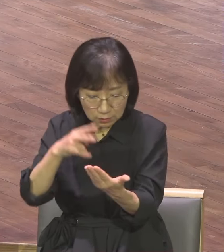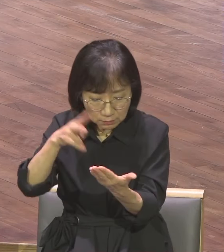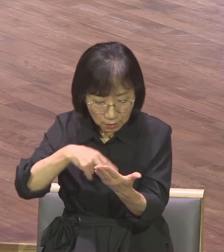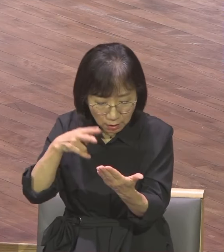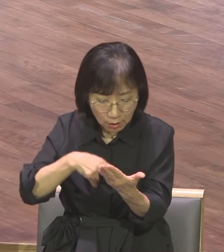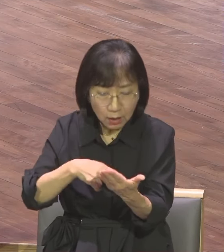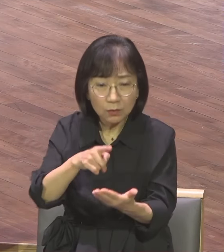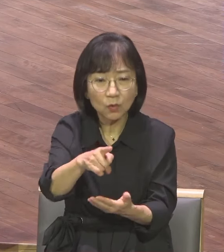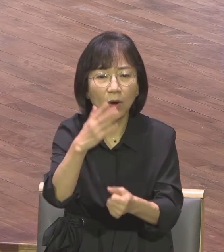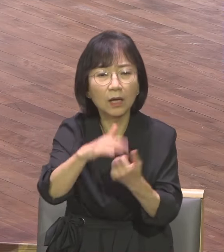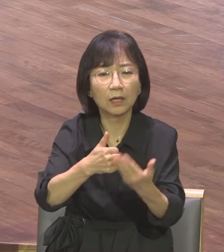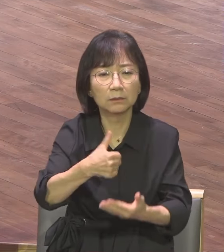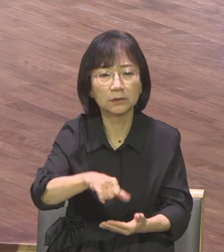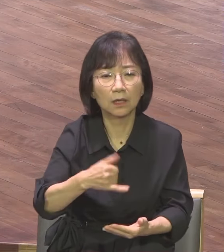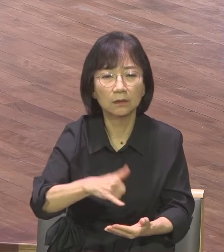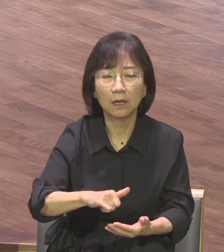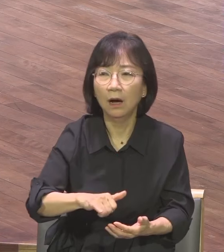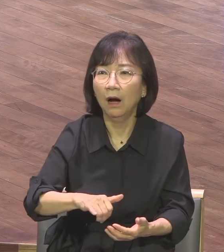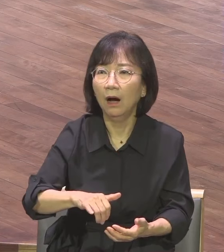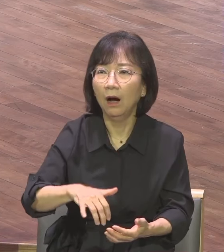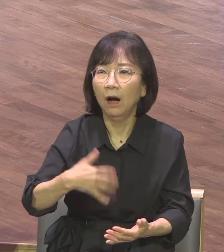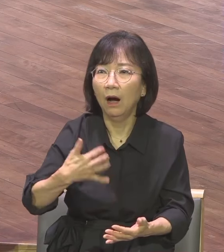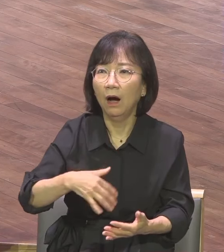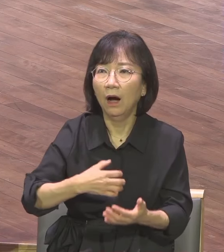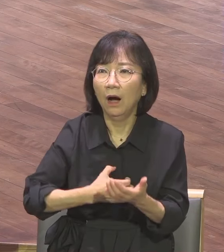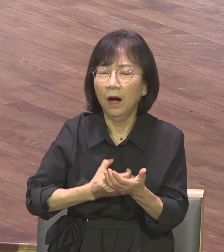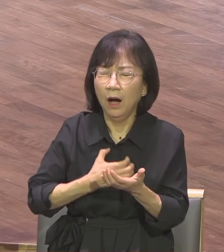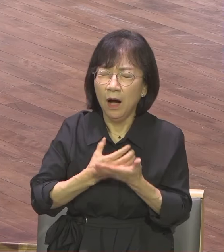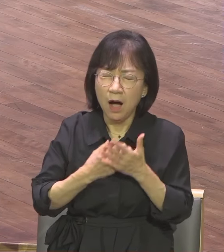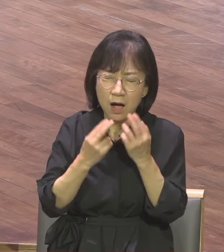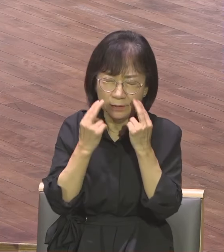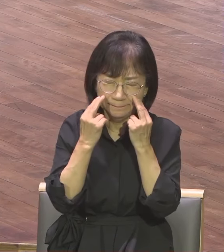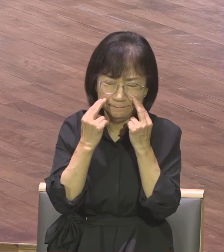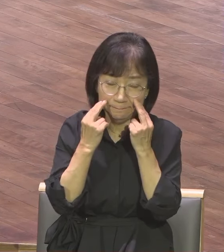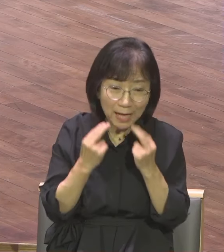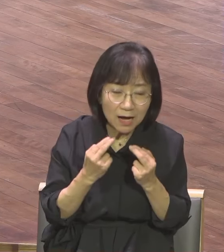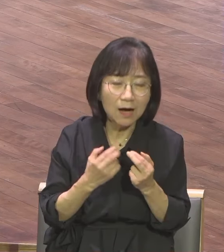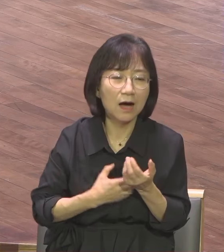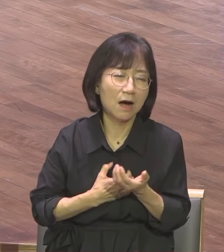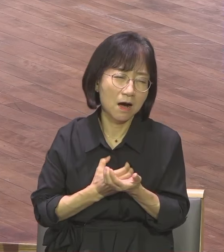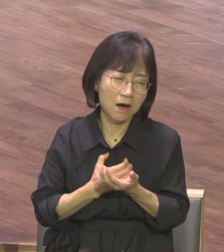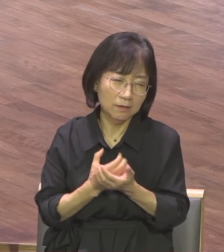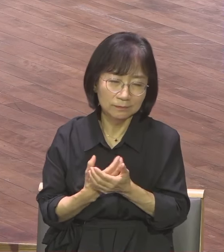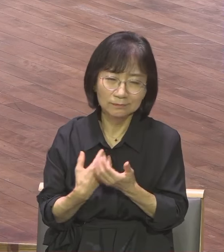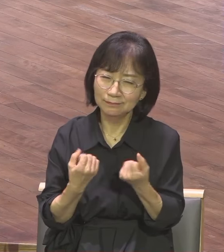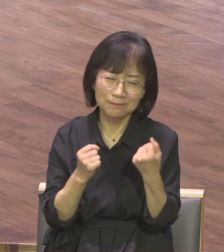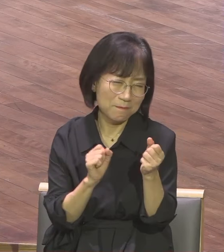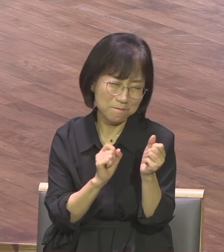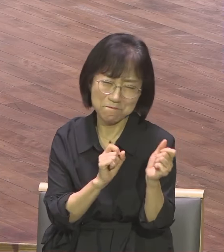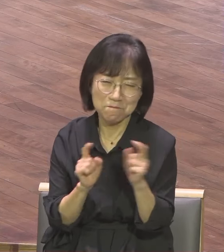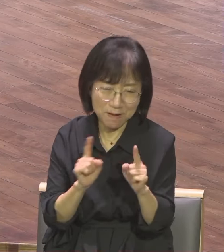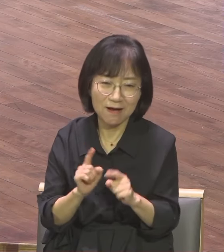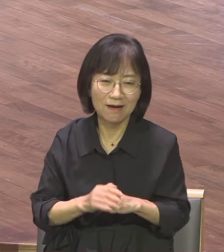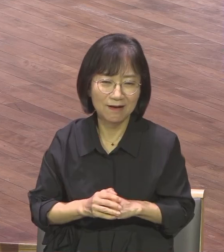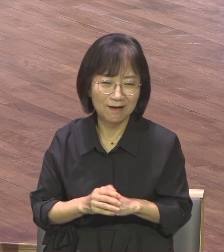너는 창세제는 선택받은 사람이야 얼마나 힘이 되겠어 얼마나 용기롭겠습니까?